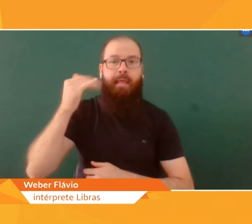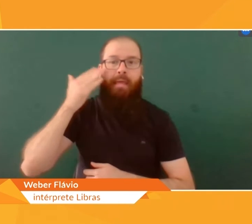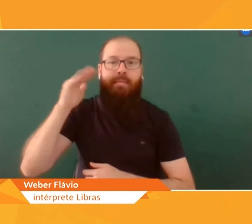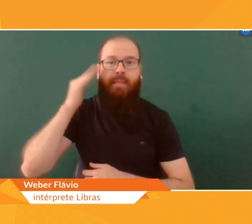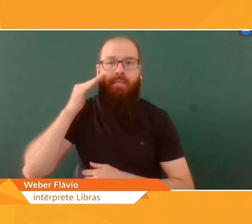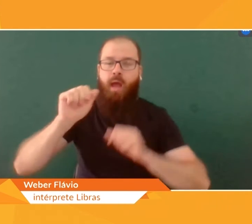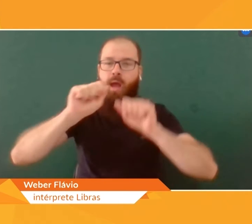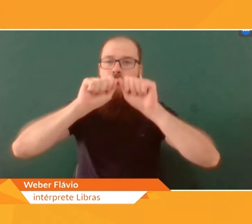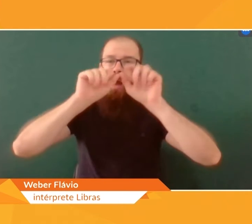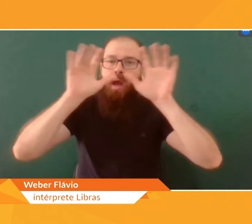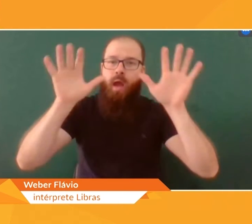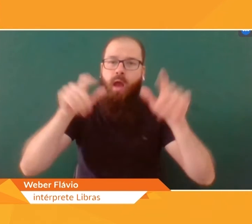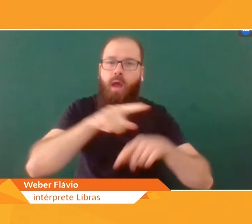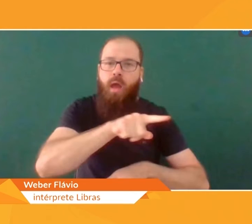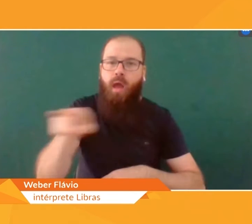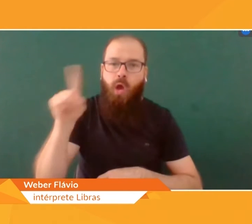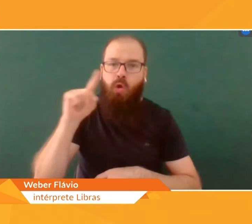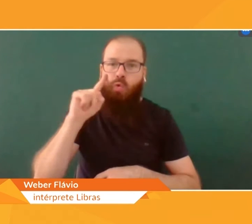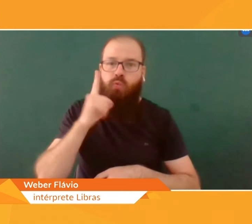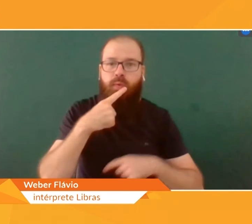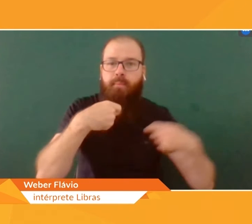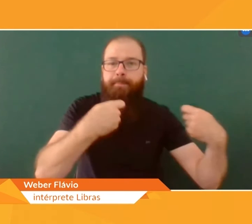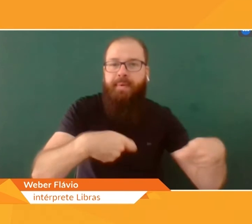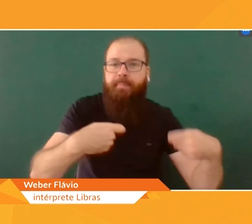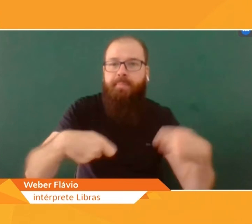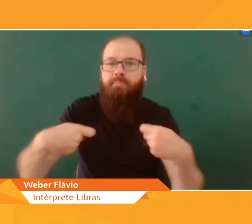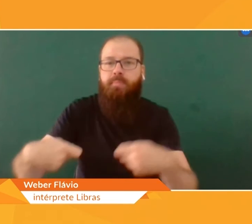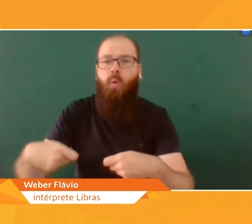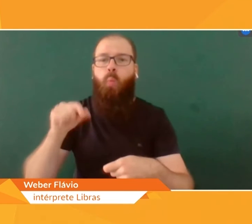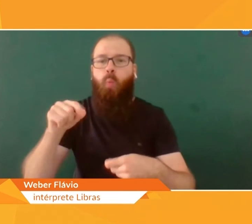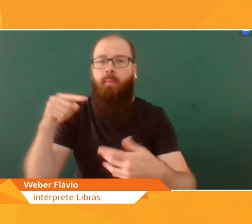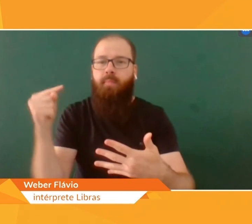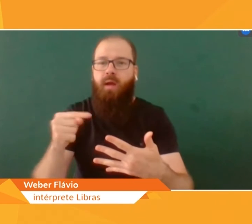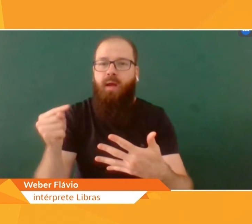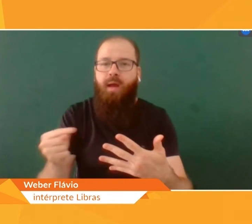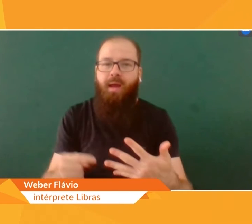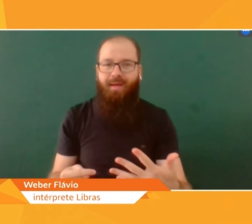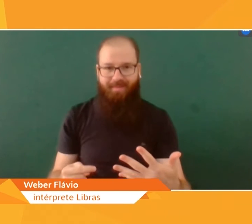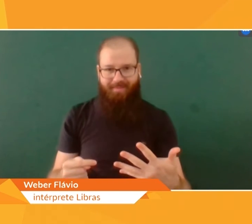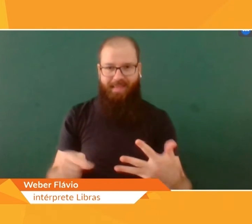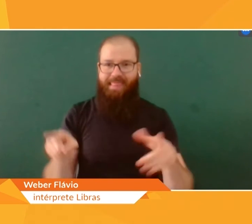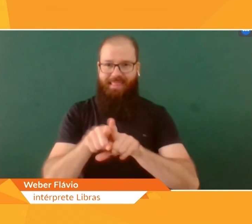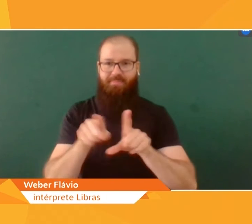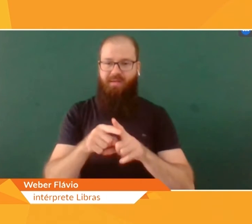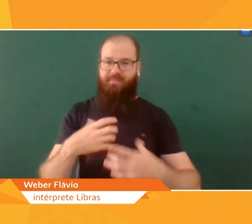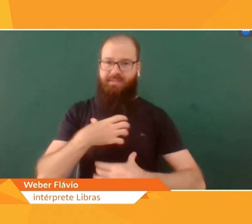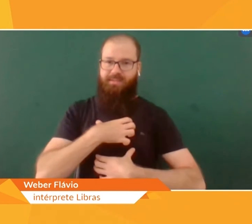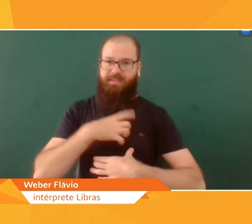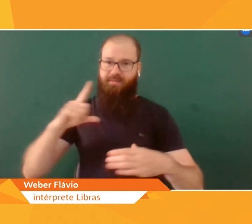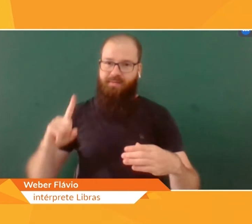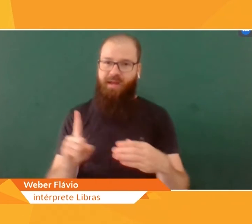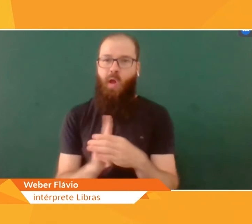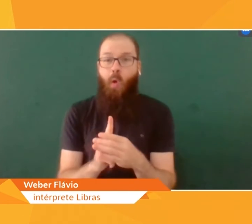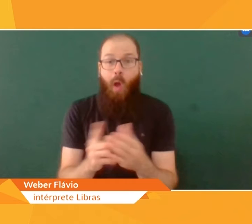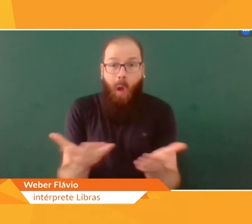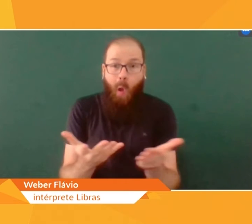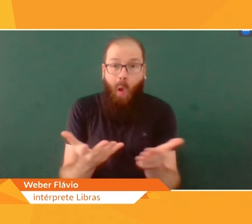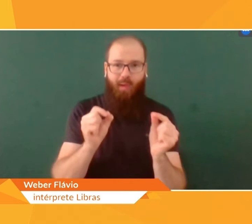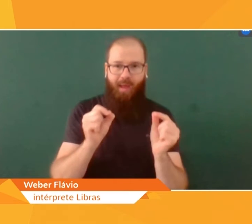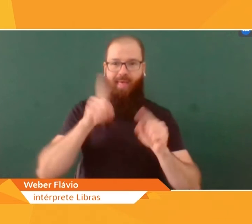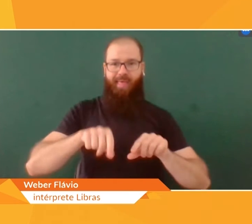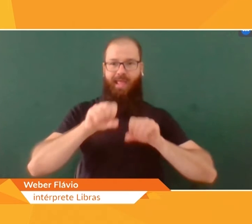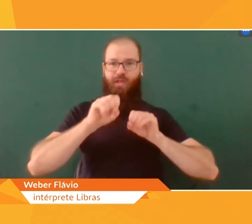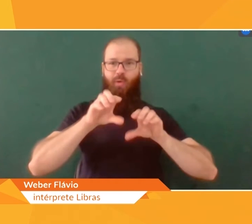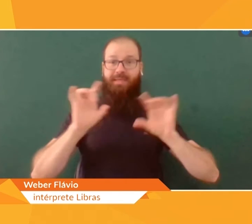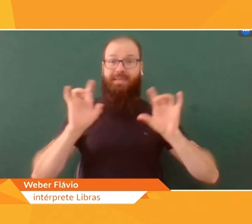pouquinho dos demais educandos que estão incluídos na educação especial, Tanto que, por exemplo, agora, a educação bilíngue de